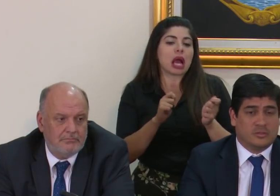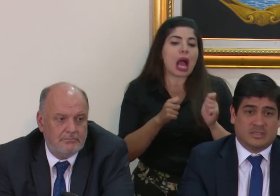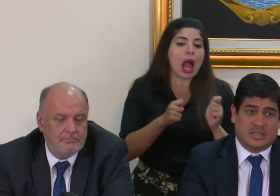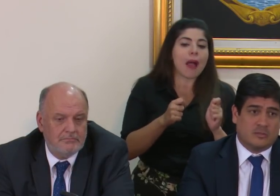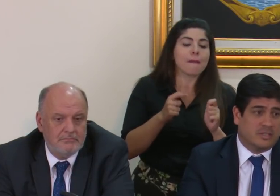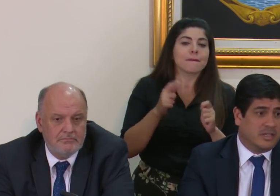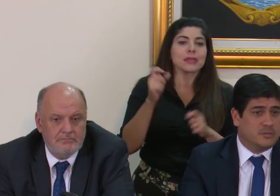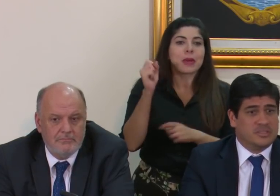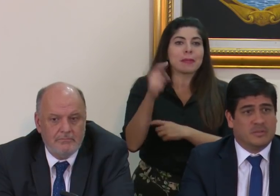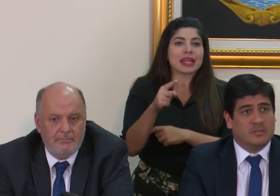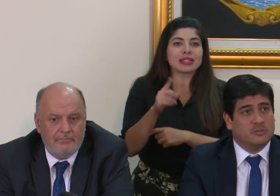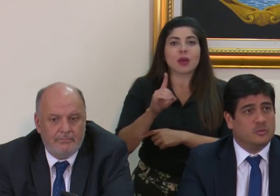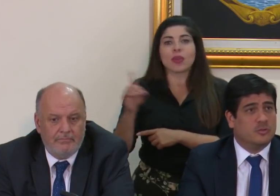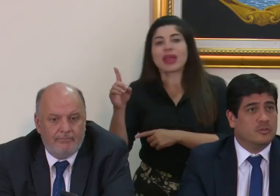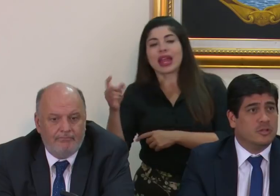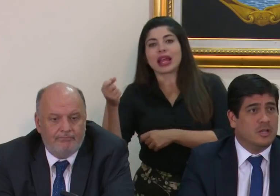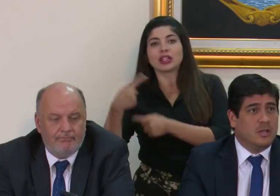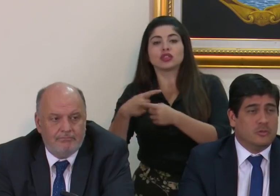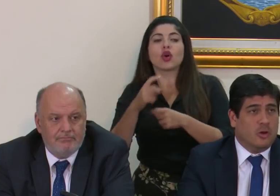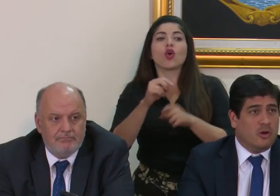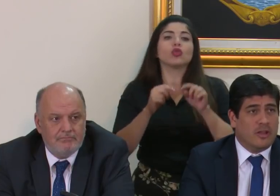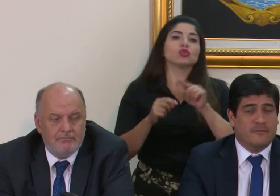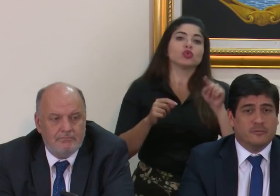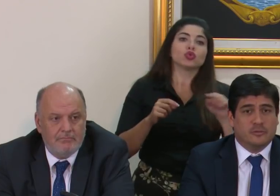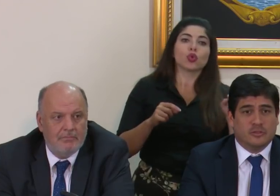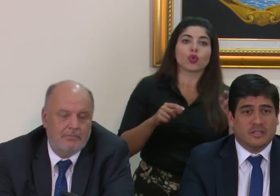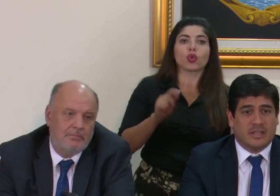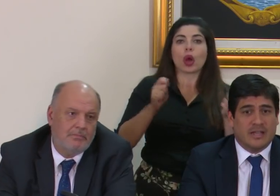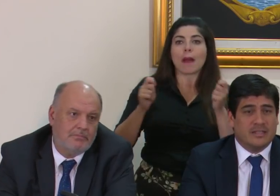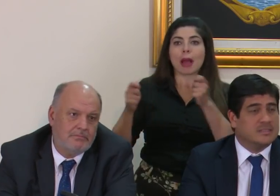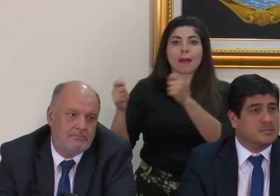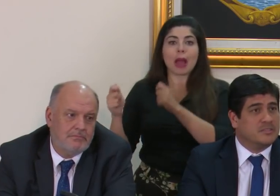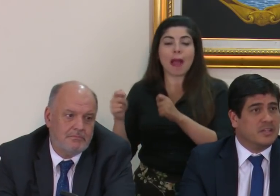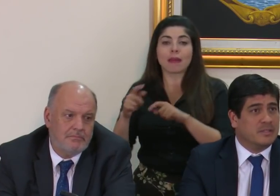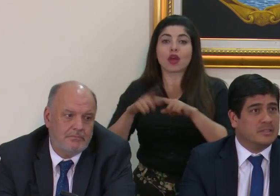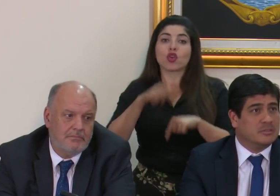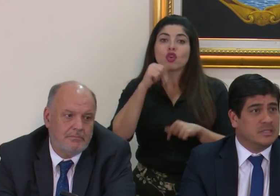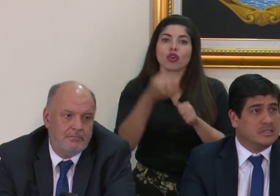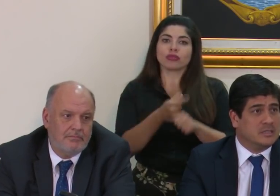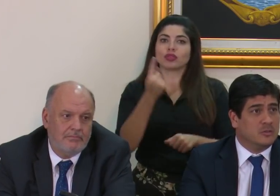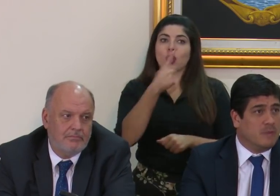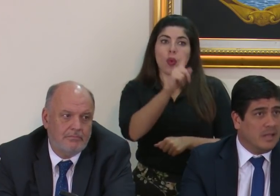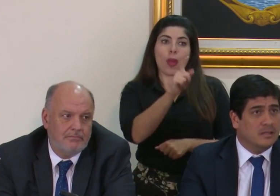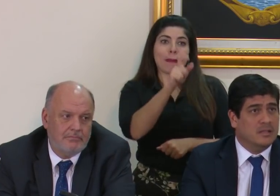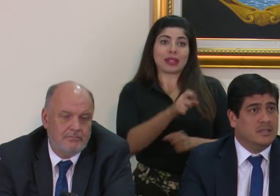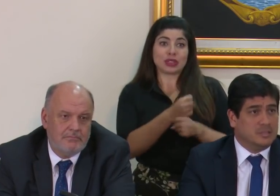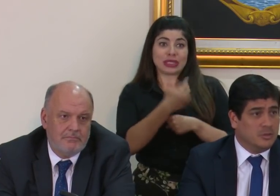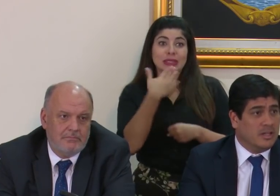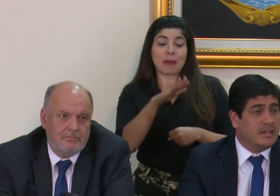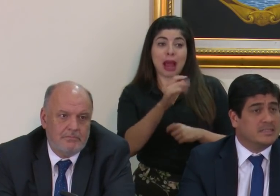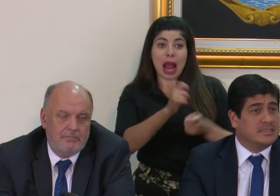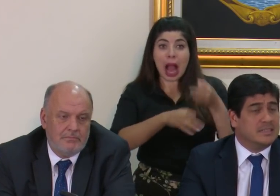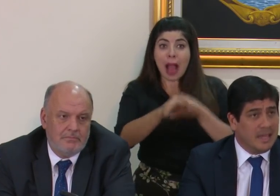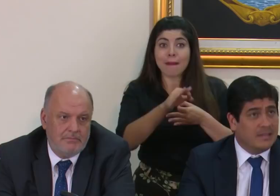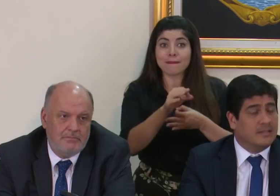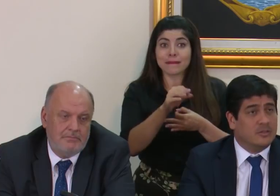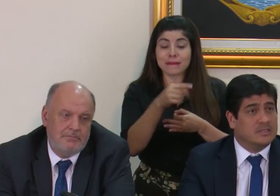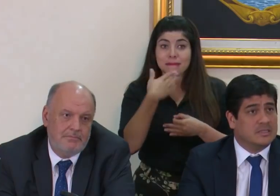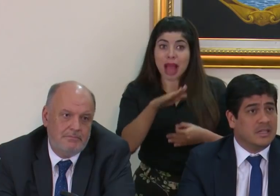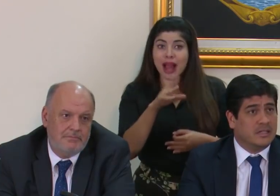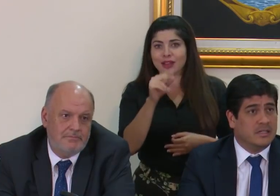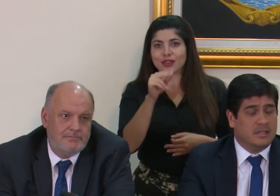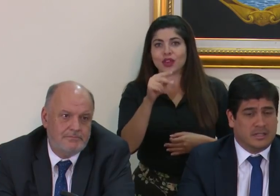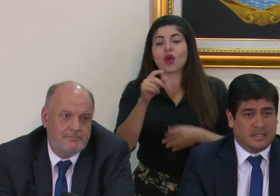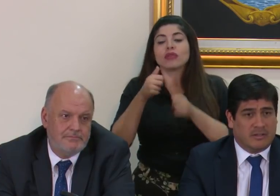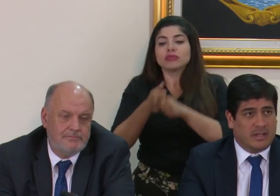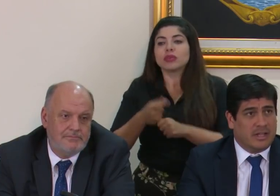pitcher o se saca un derecho y se mete un zurdo, no en función de que alguien específicamente lo esté haciendo mal, sino de la necesidad de lo